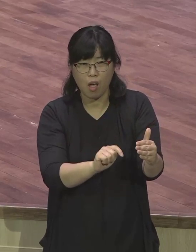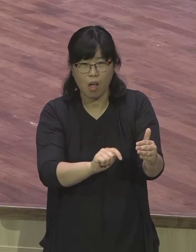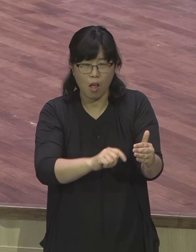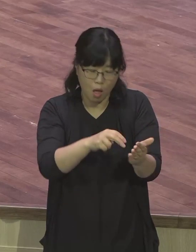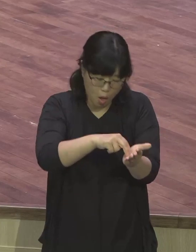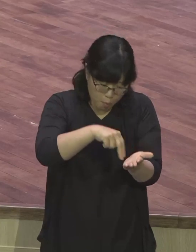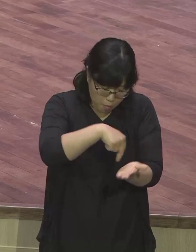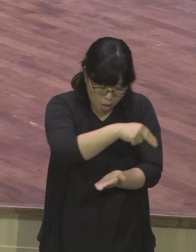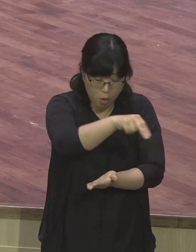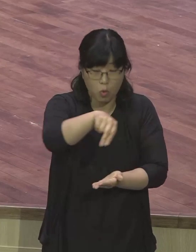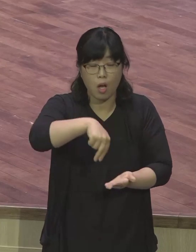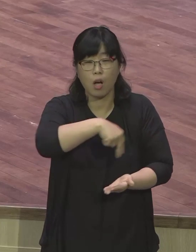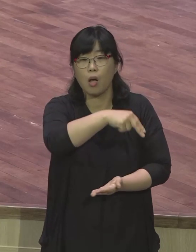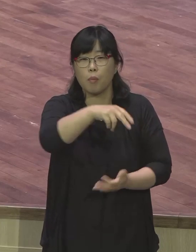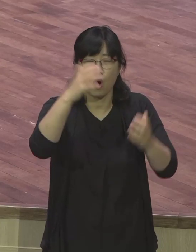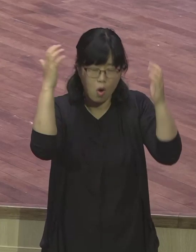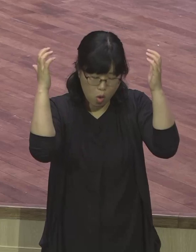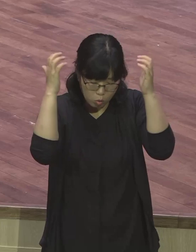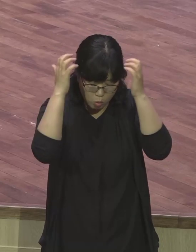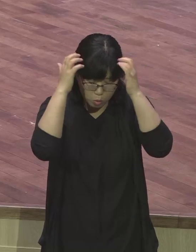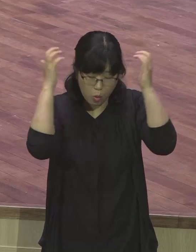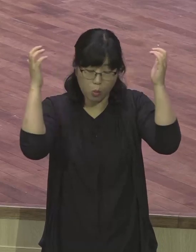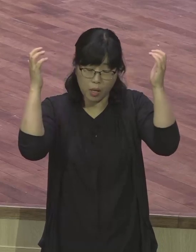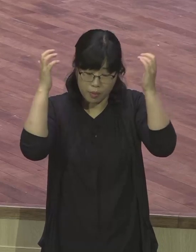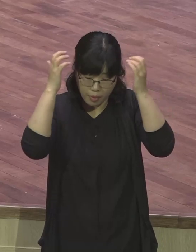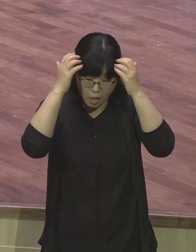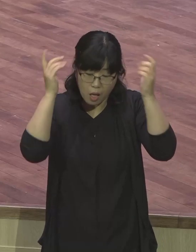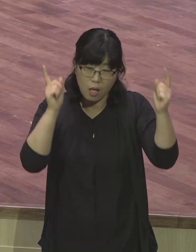방황하며 고통받네